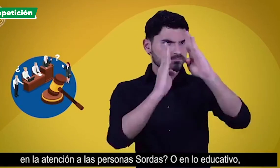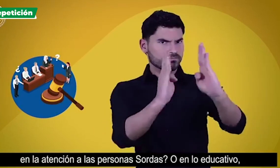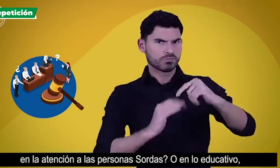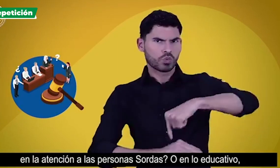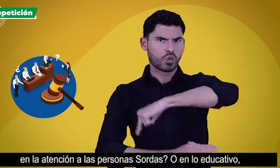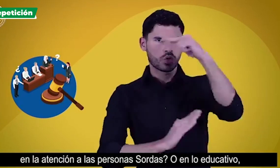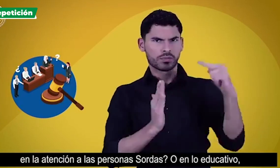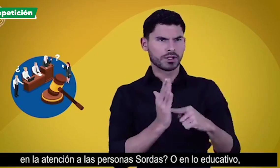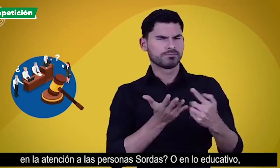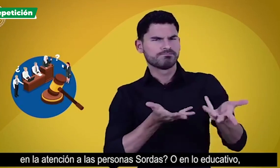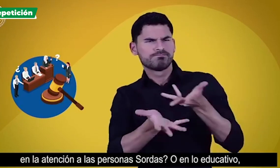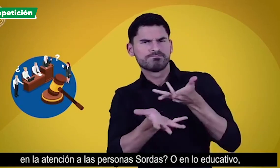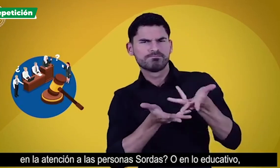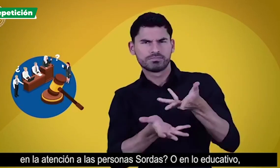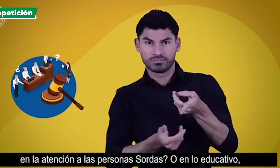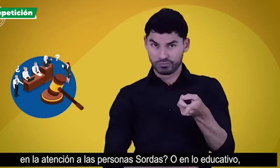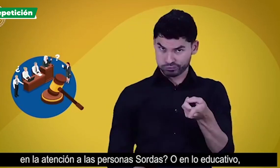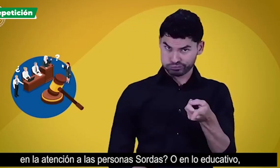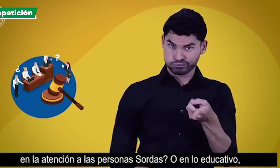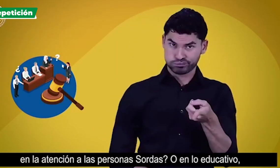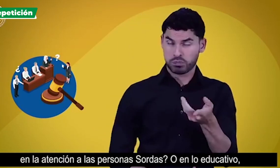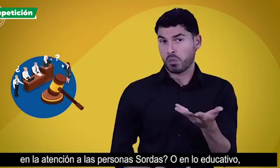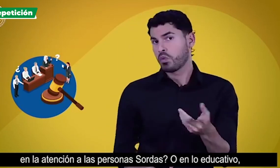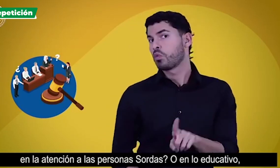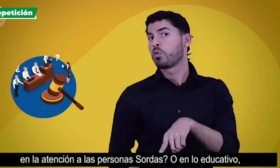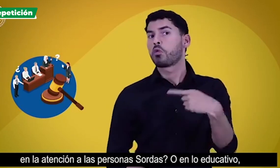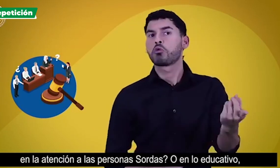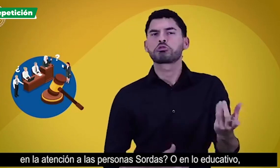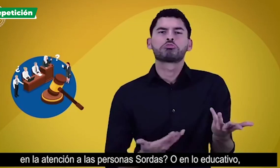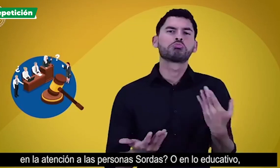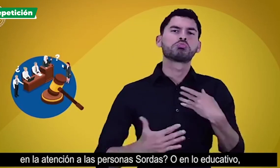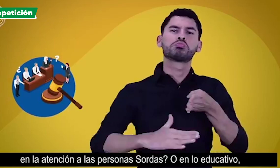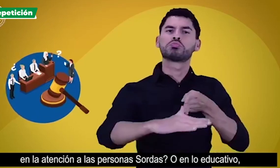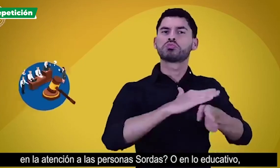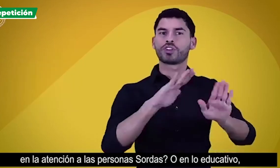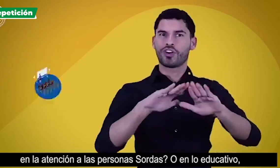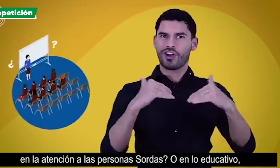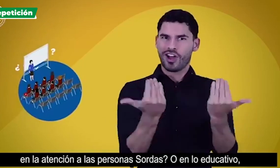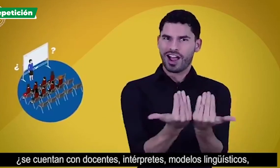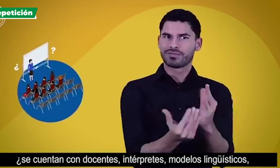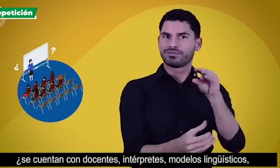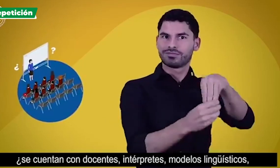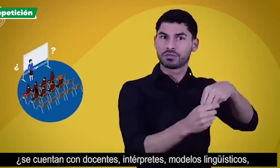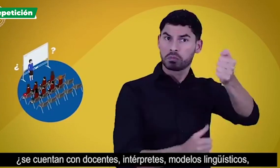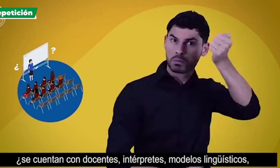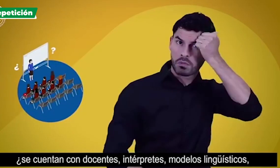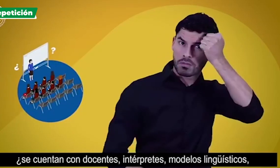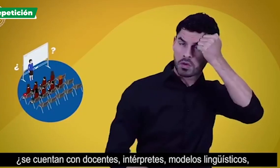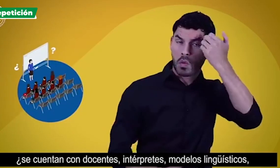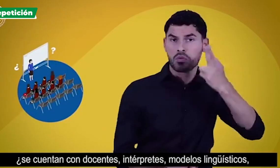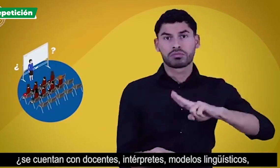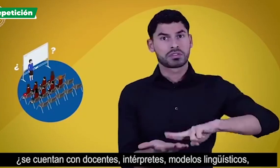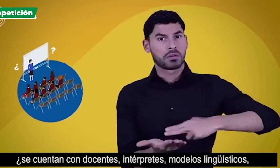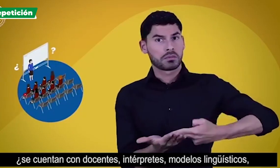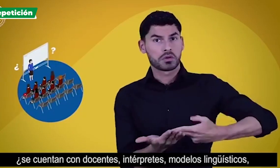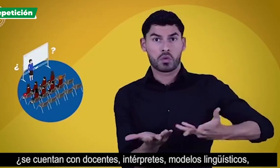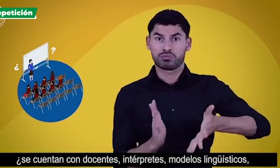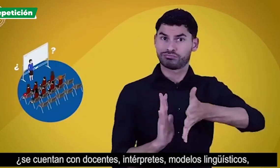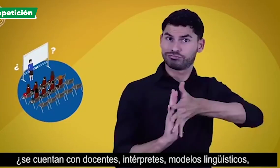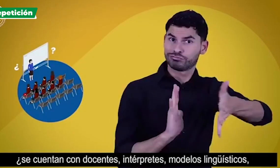atención a las personas sordas o en lo educativo se cuenta con docentes intérpretes modelos lingüísticos